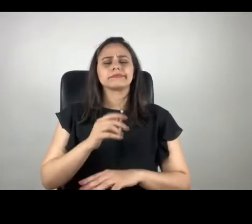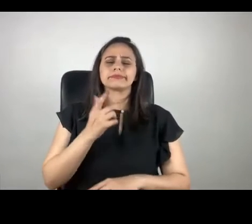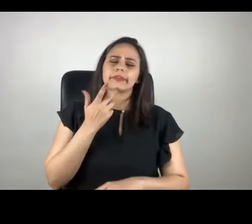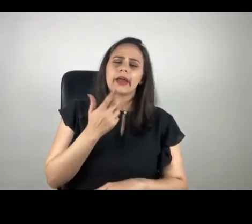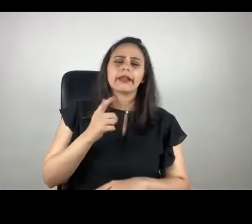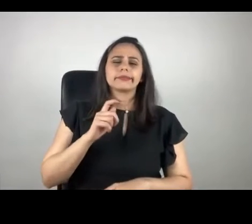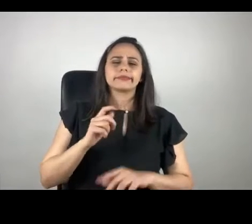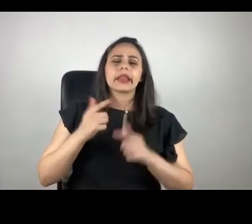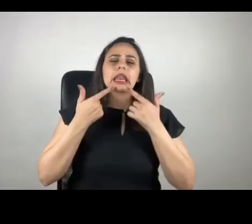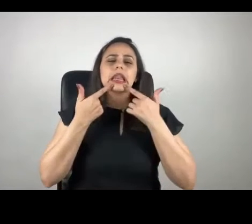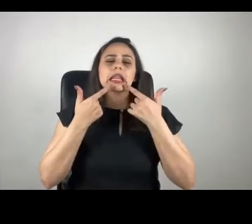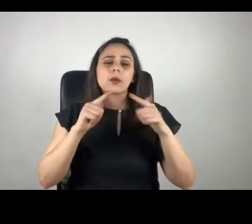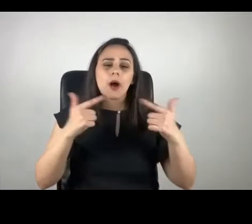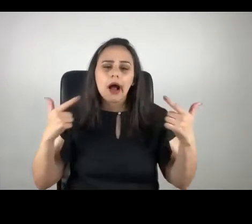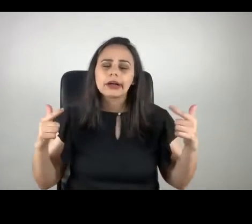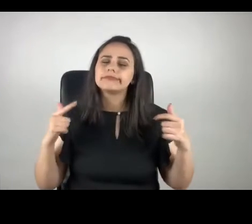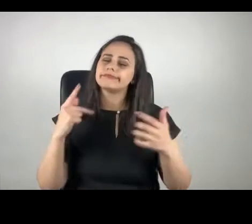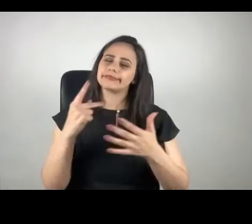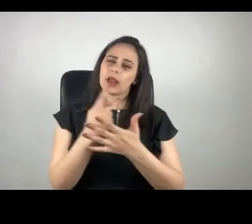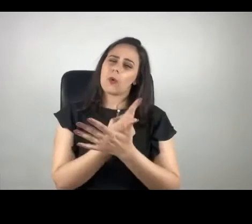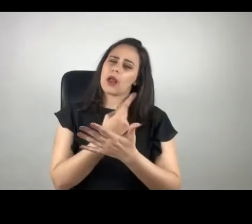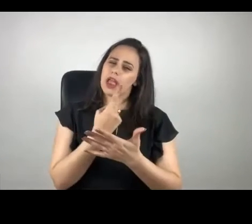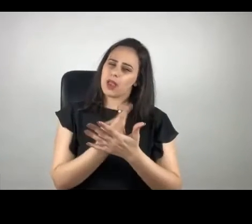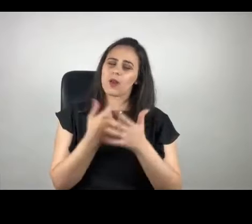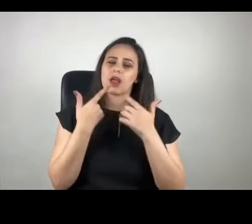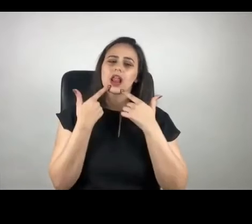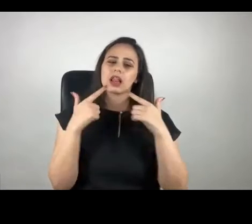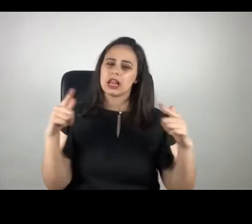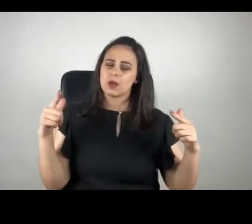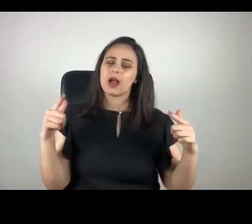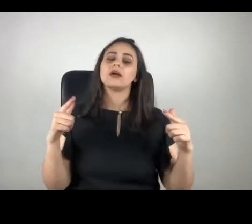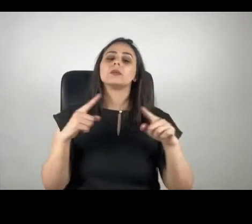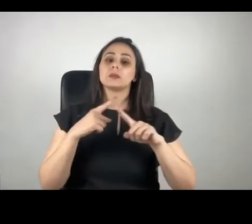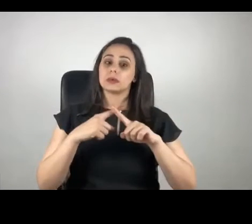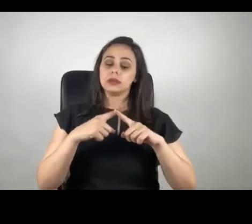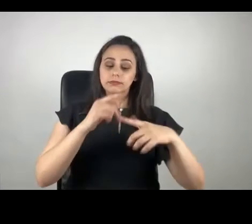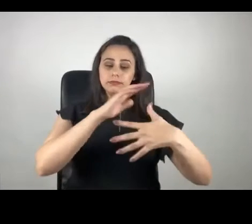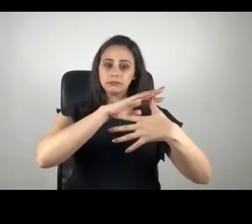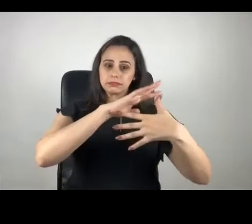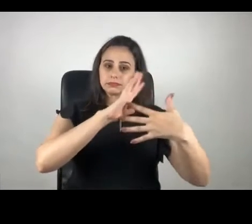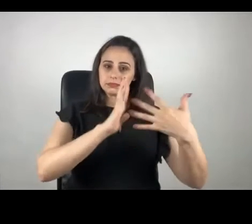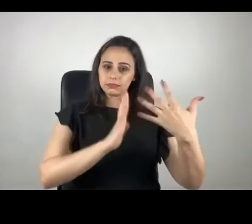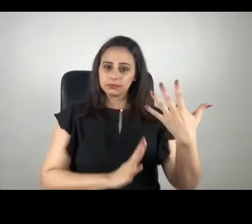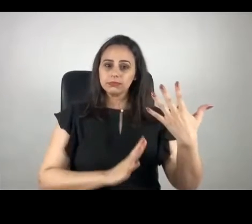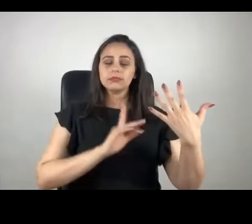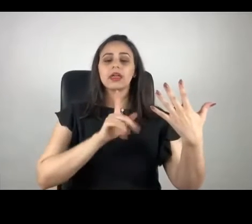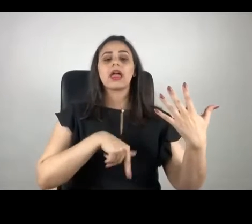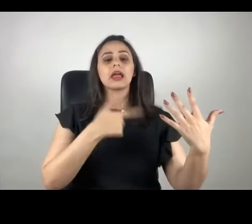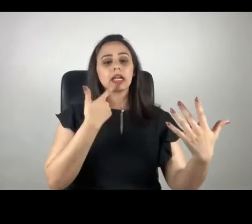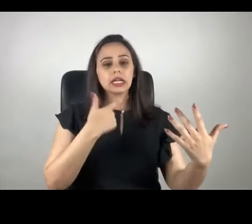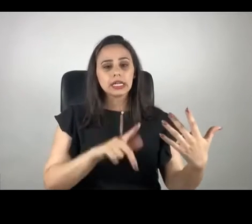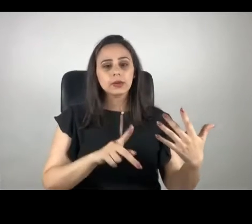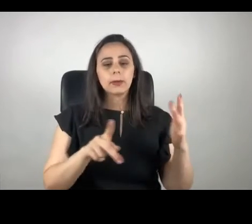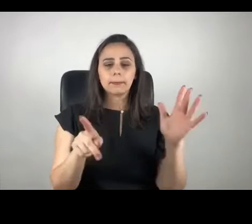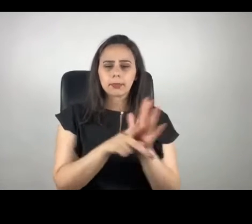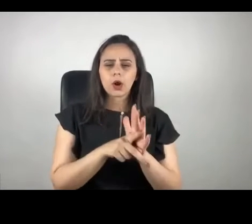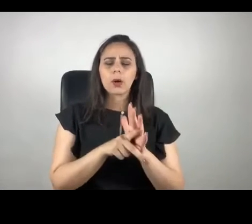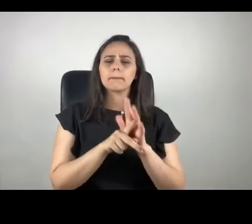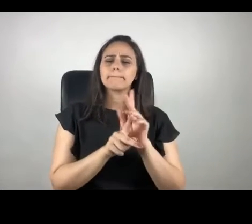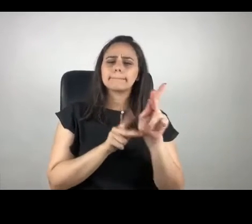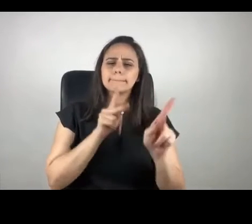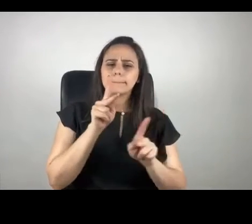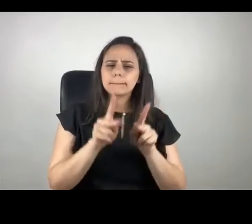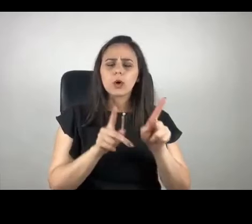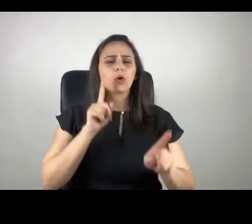e esse é um erro básico. A Libras é uma língua do povo surdo, tem uma cultura, não é a